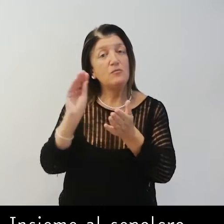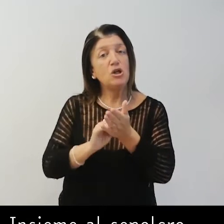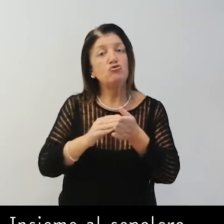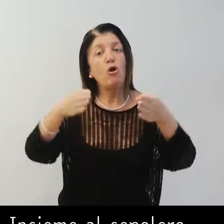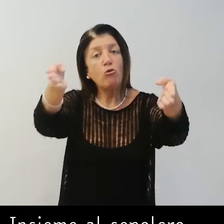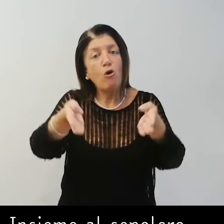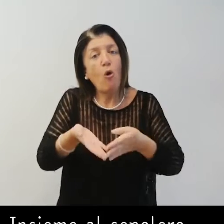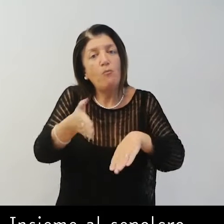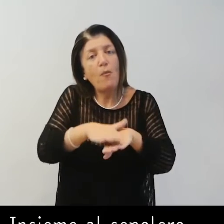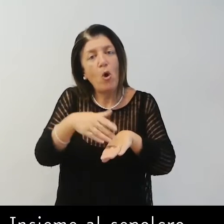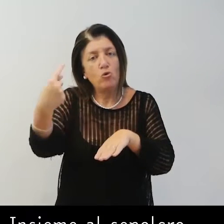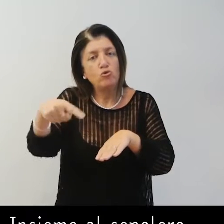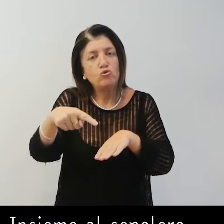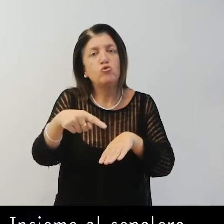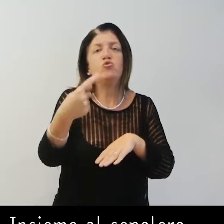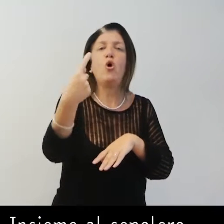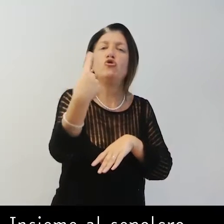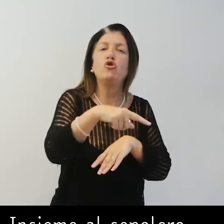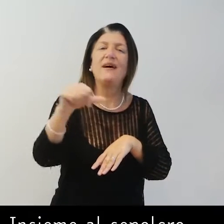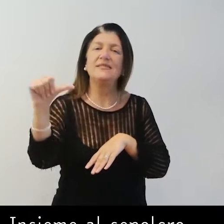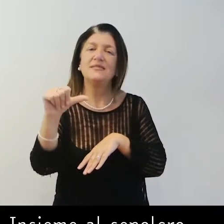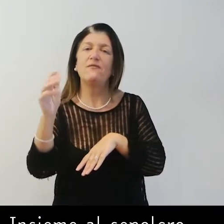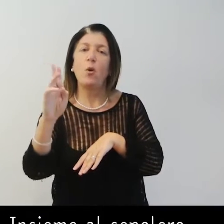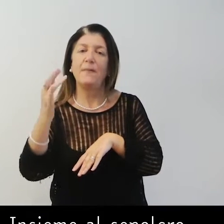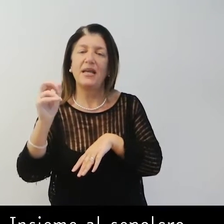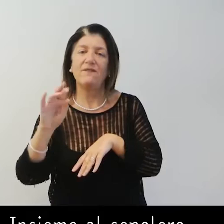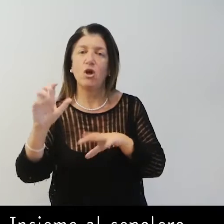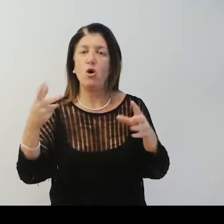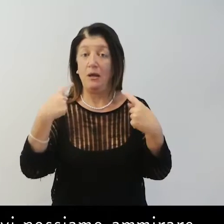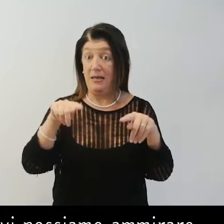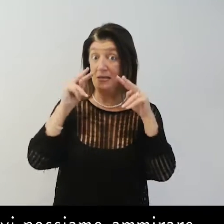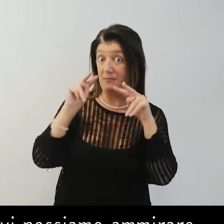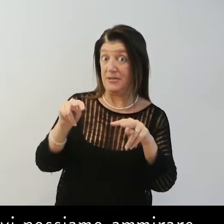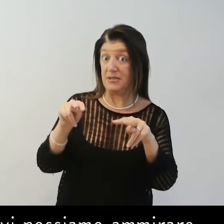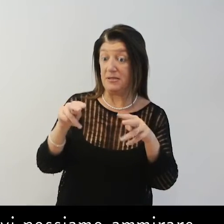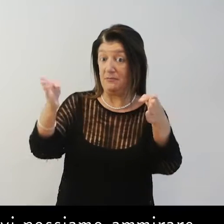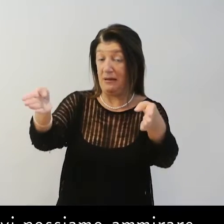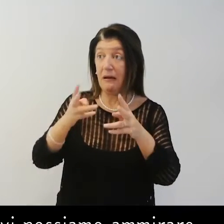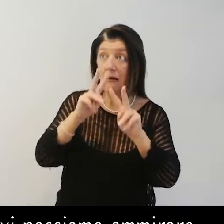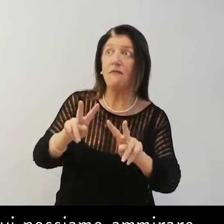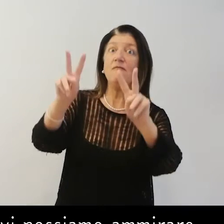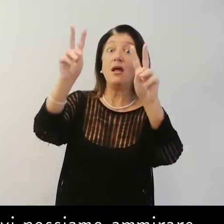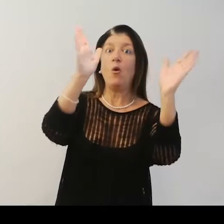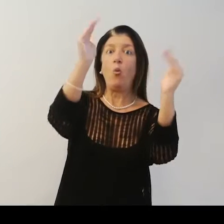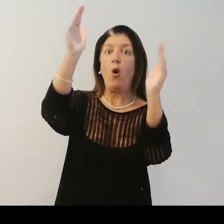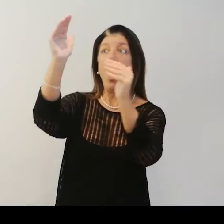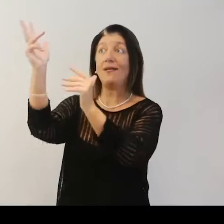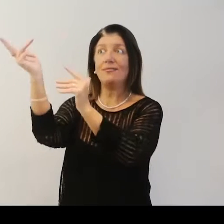Insieme al sepolcro di Giovanni Stefano Brivio, vi possiamo ammirare un bellissimo trittico